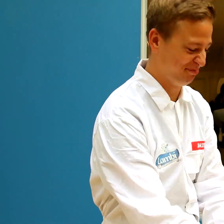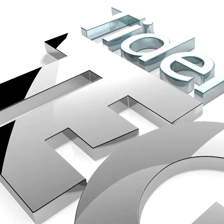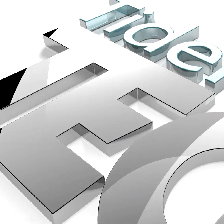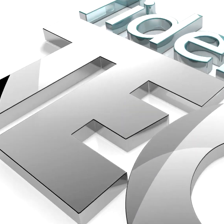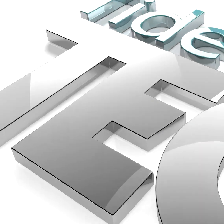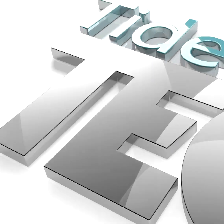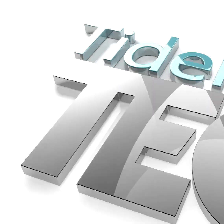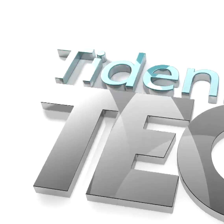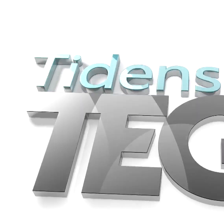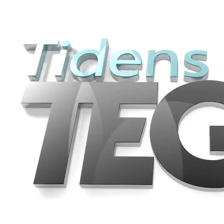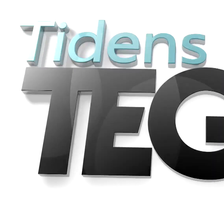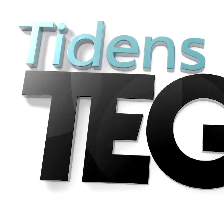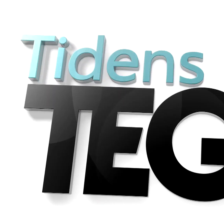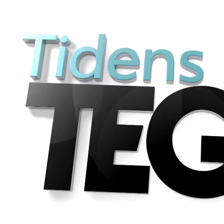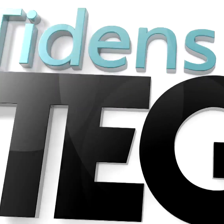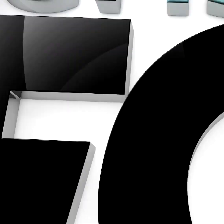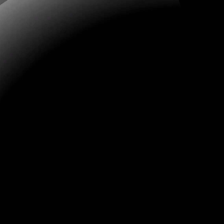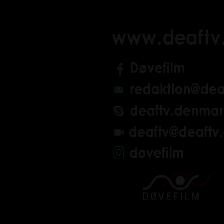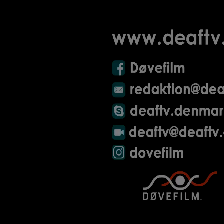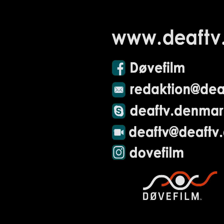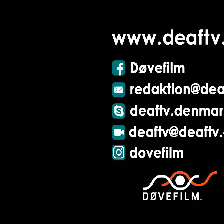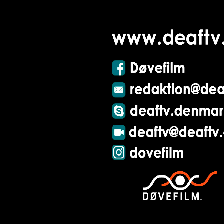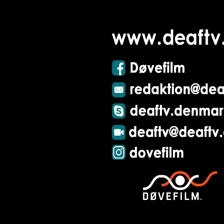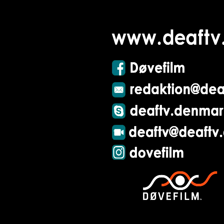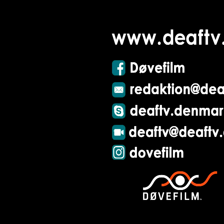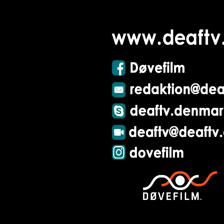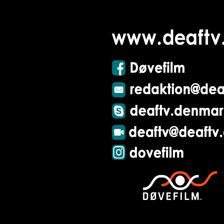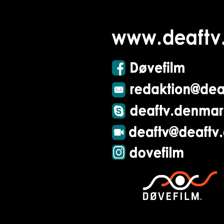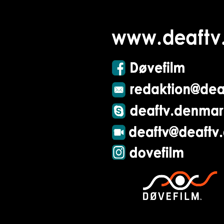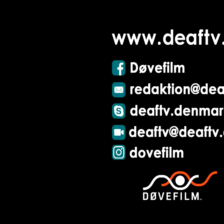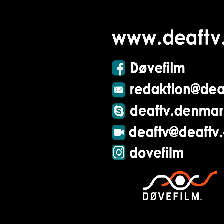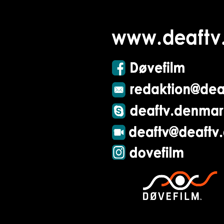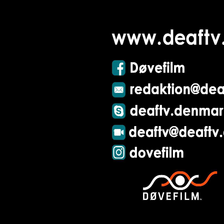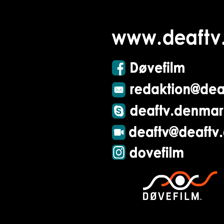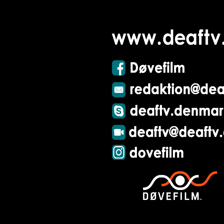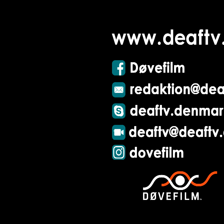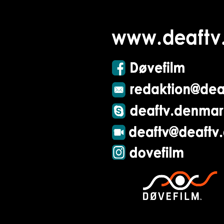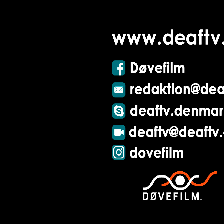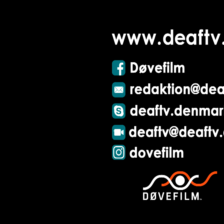for at du så med.